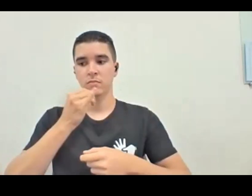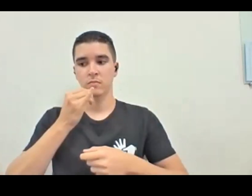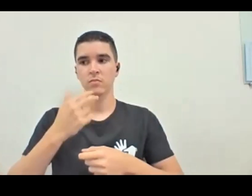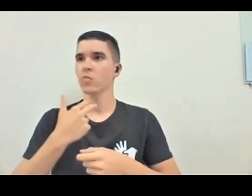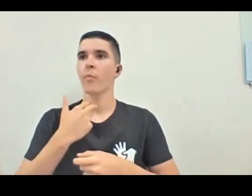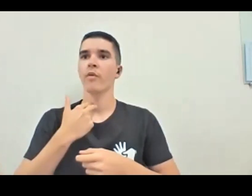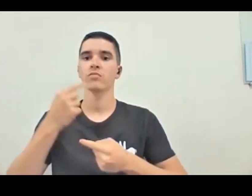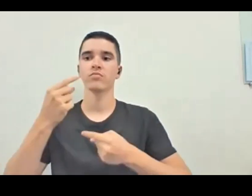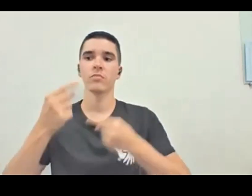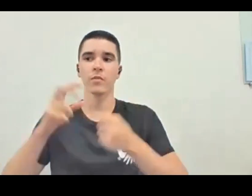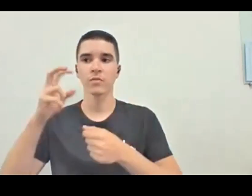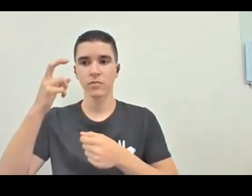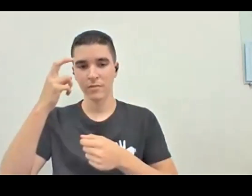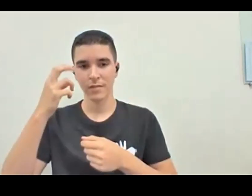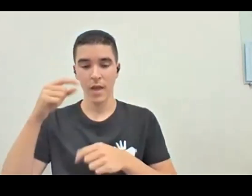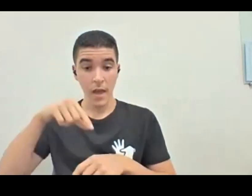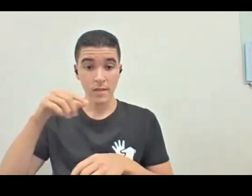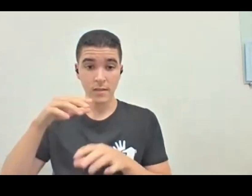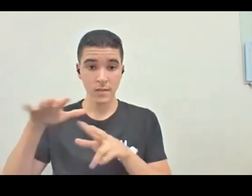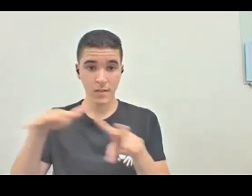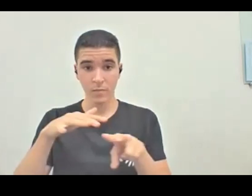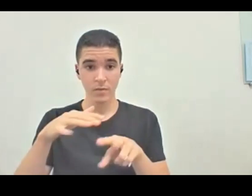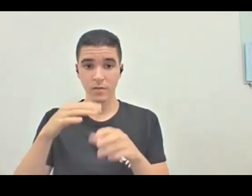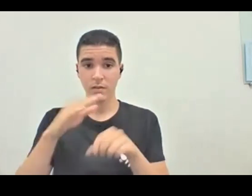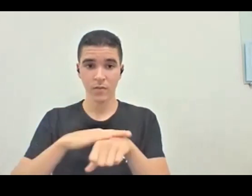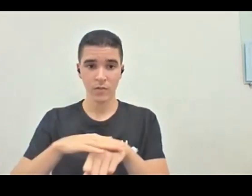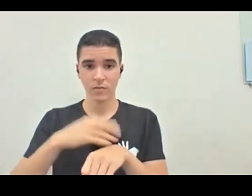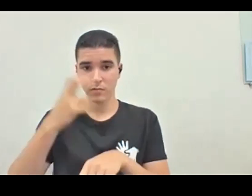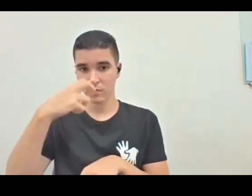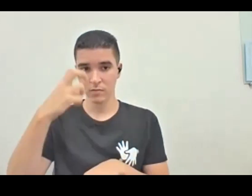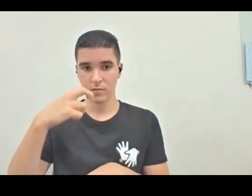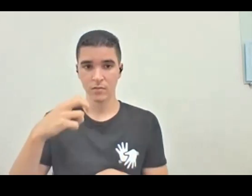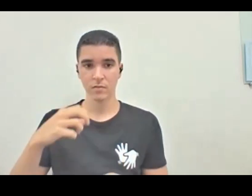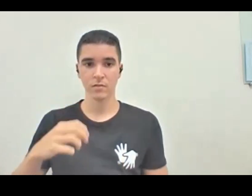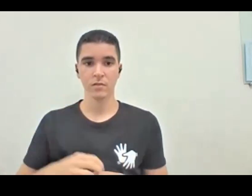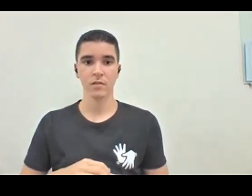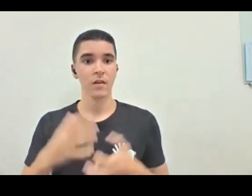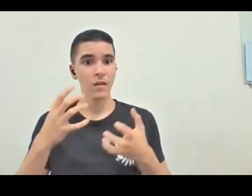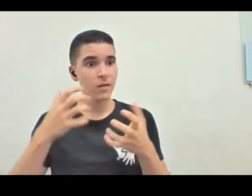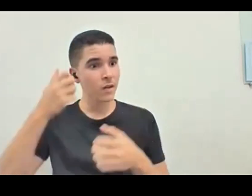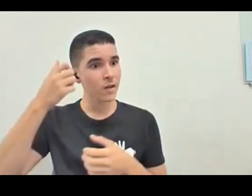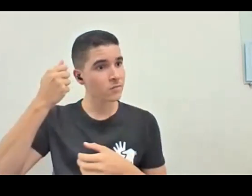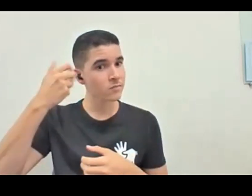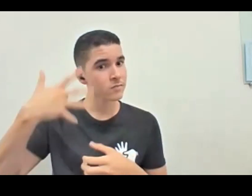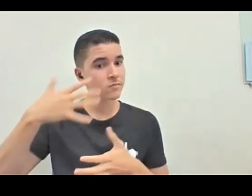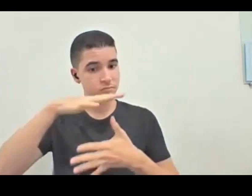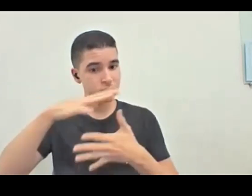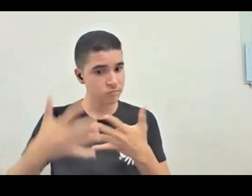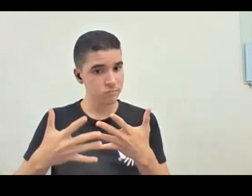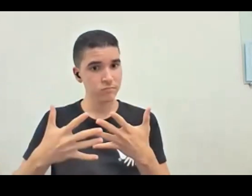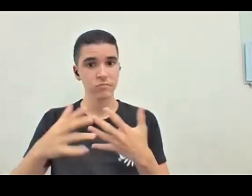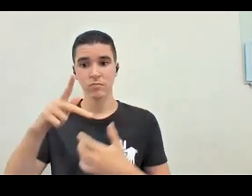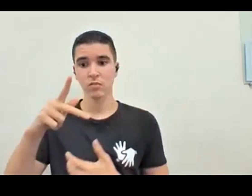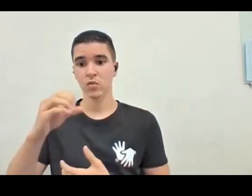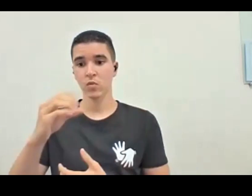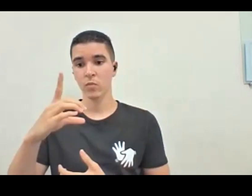essa semana eu estava conversando com o Célio Turino, ele tem uma revista genial e ele falou, eu quero polir para ter audiodescrição nos podcasts, nas capinhas, que